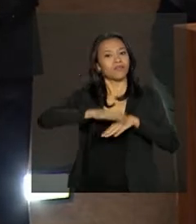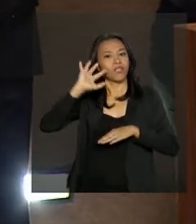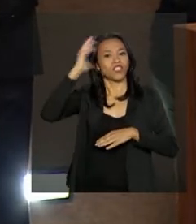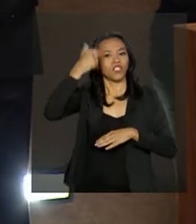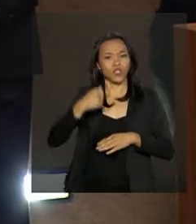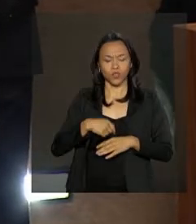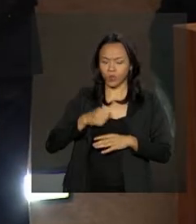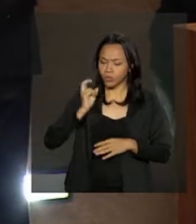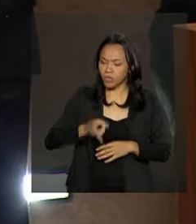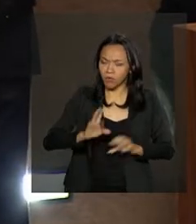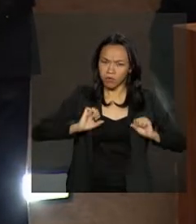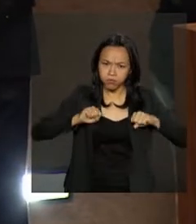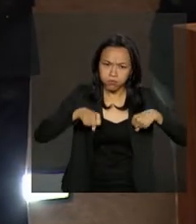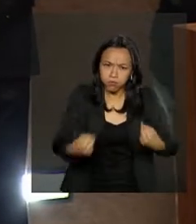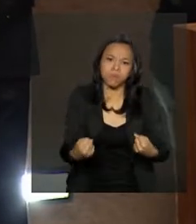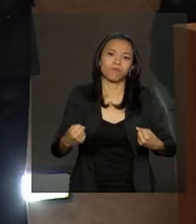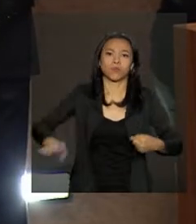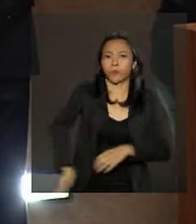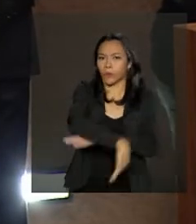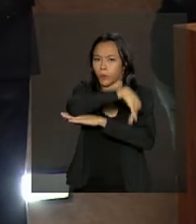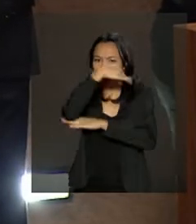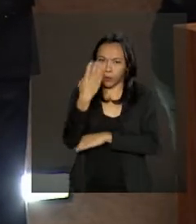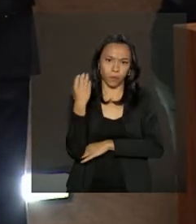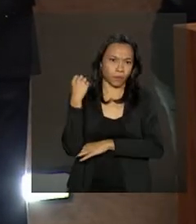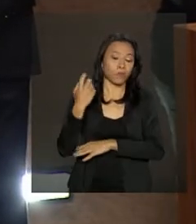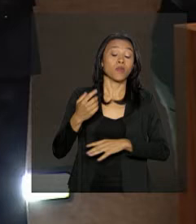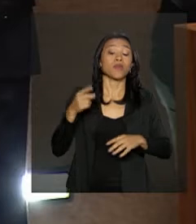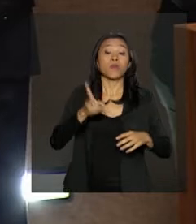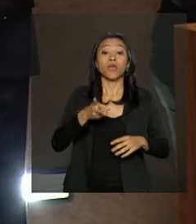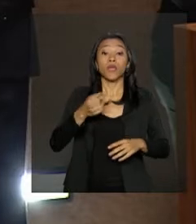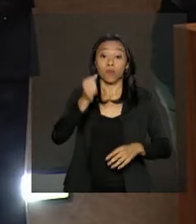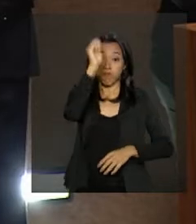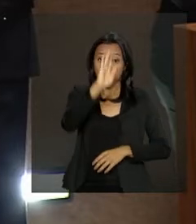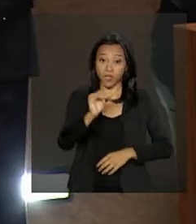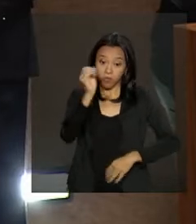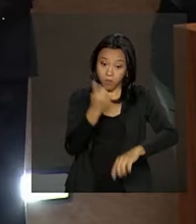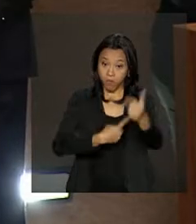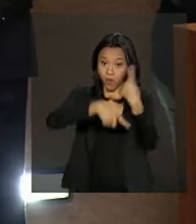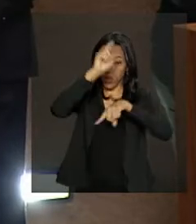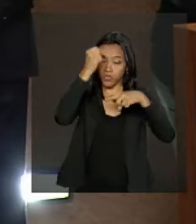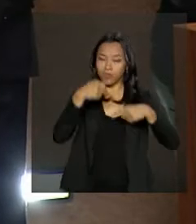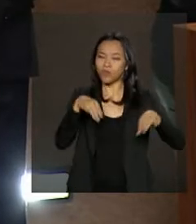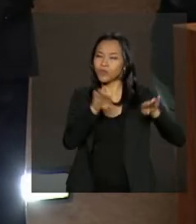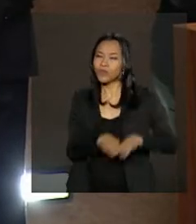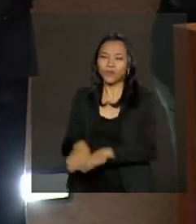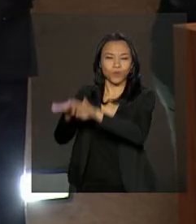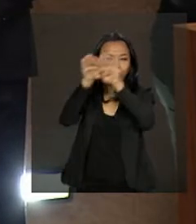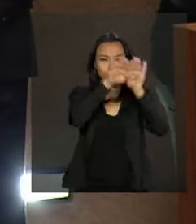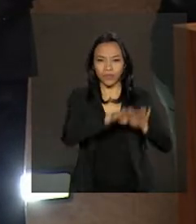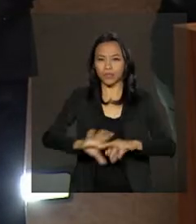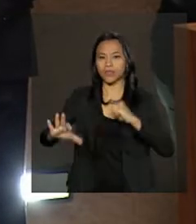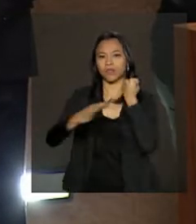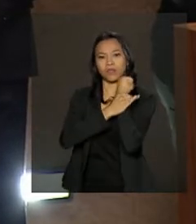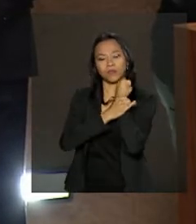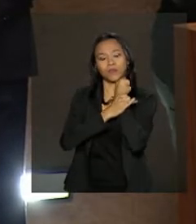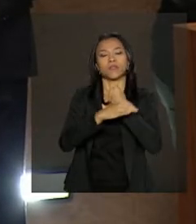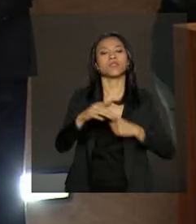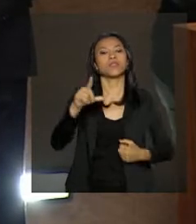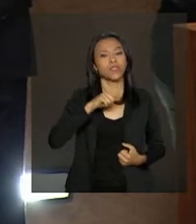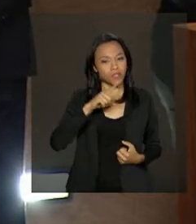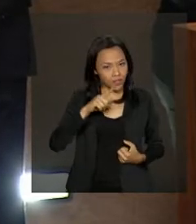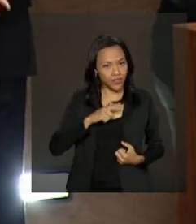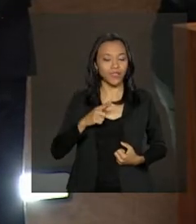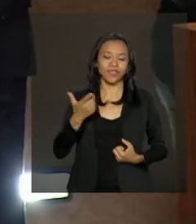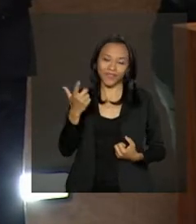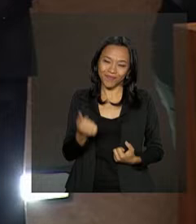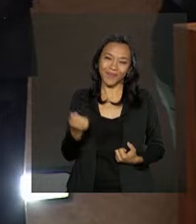ao objetivo que nos une. A construção de um Brasil próspero, justo, seguro e que ocupe o lugar que